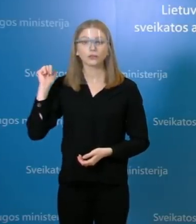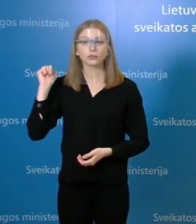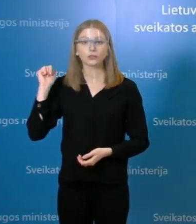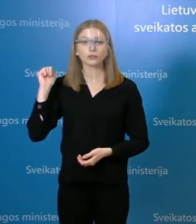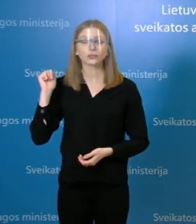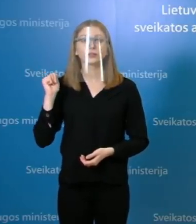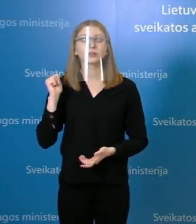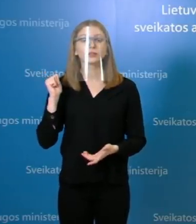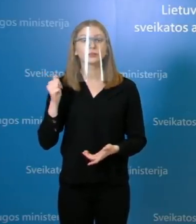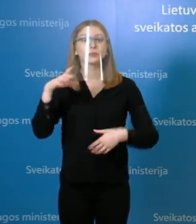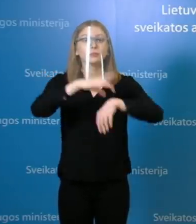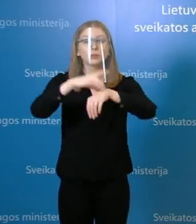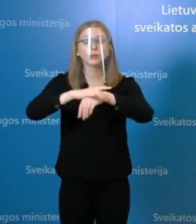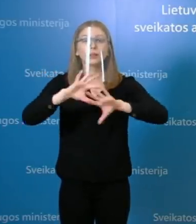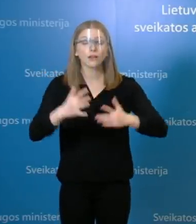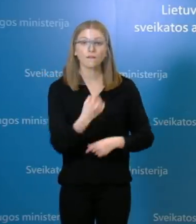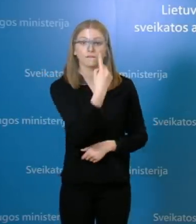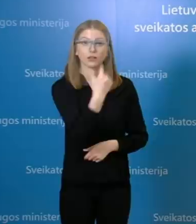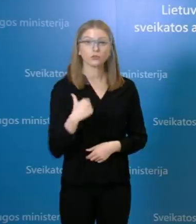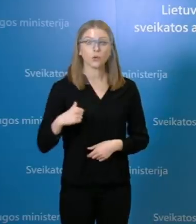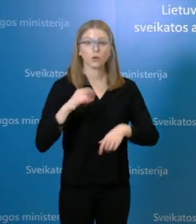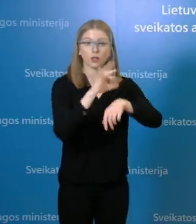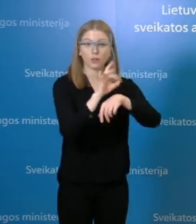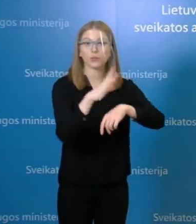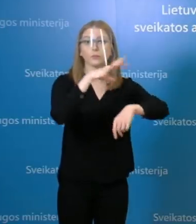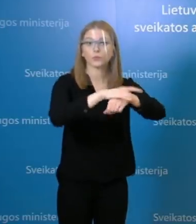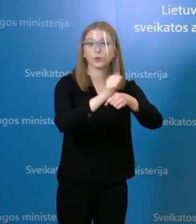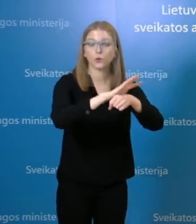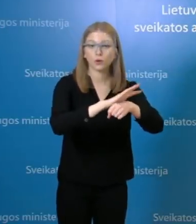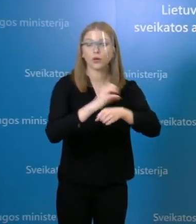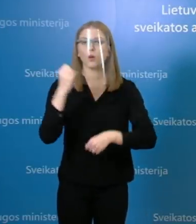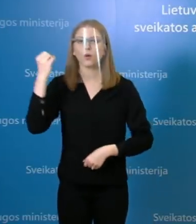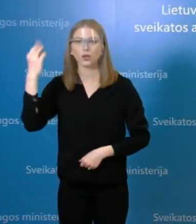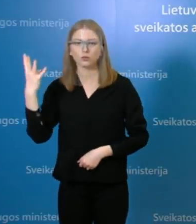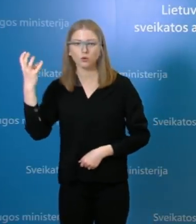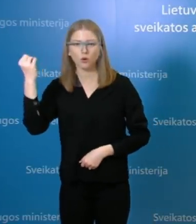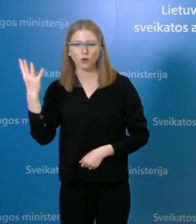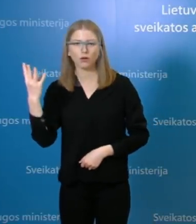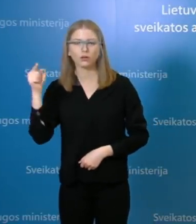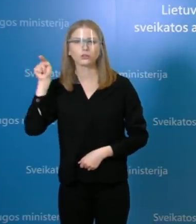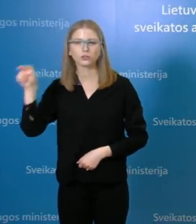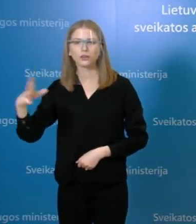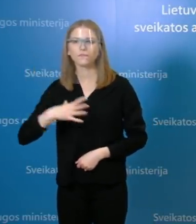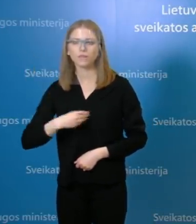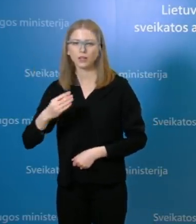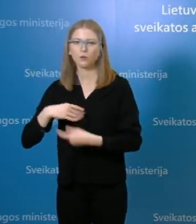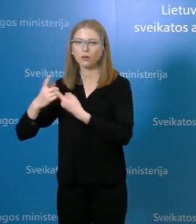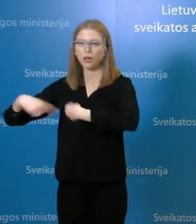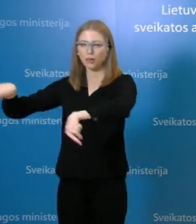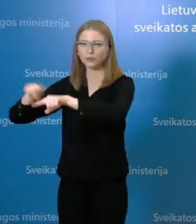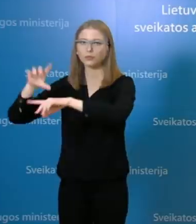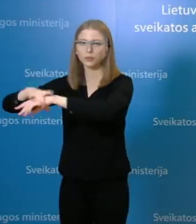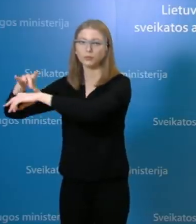vienas yra klaipėdos apskritėje, vienas panevežė apskritėje ir 14 atvejų patvirtinta Vilniaus apskritėje.